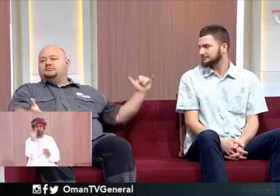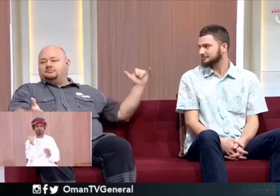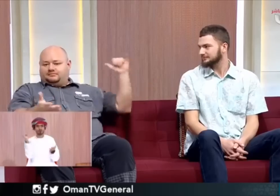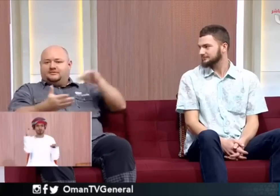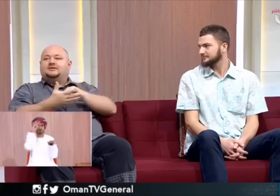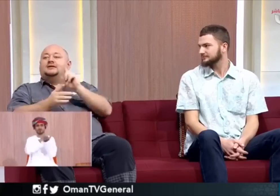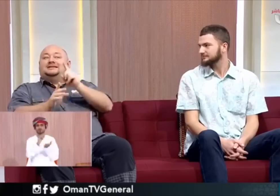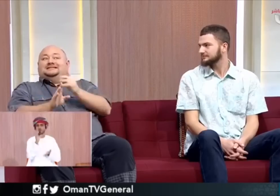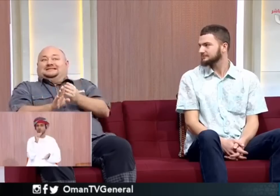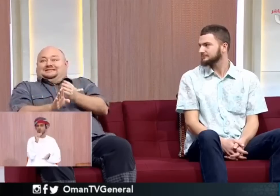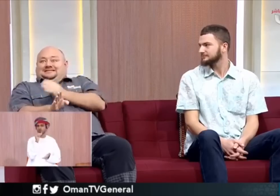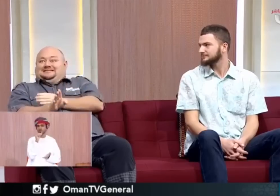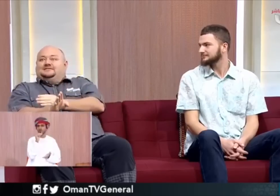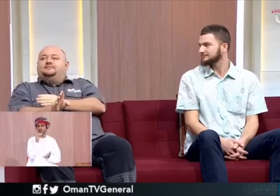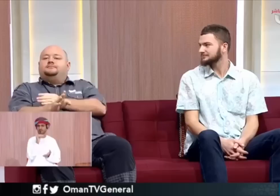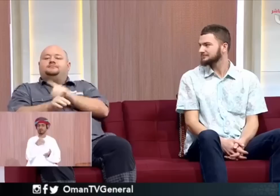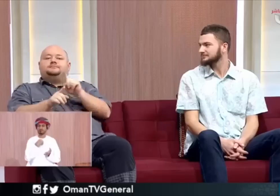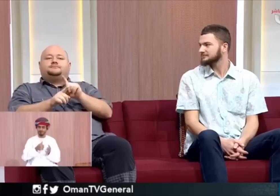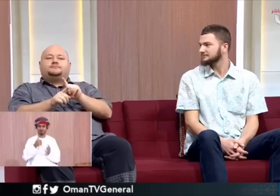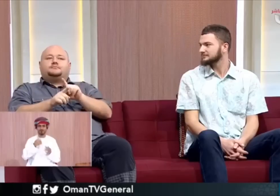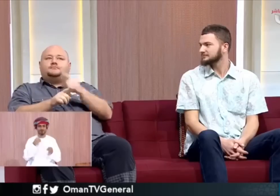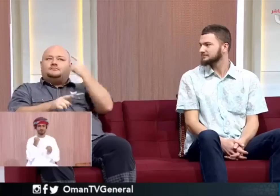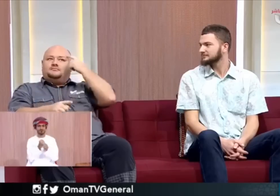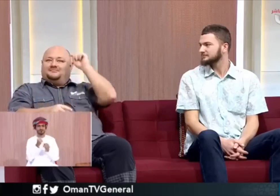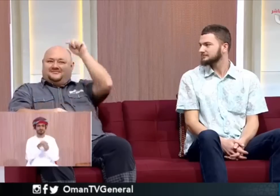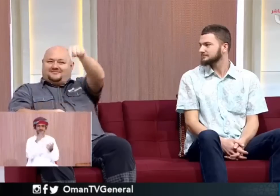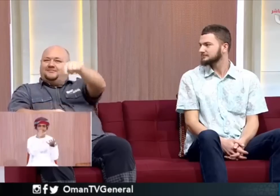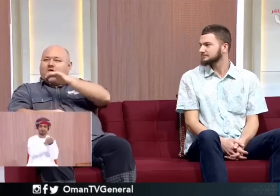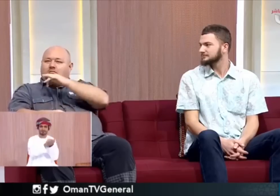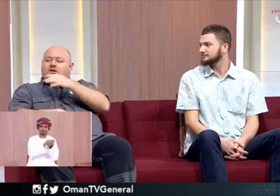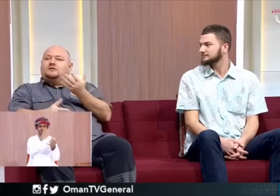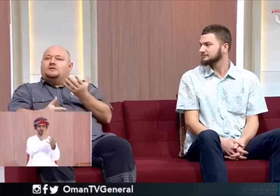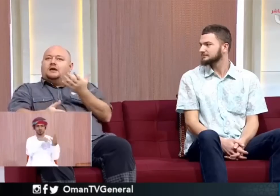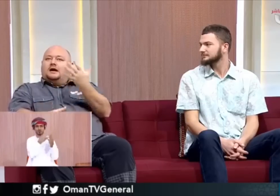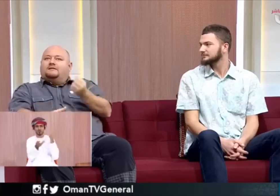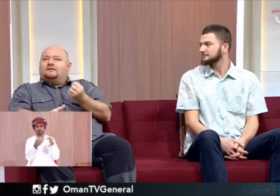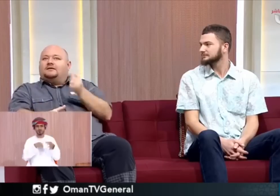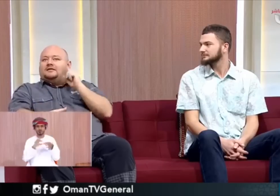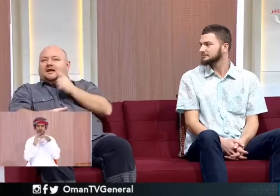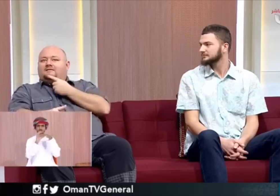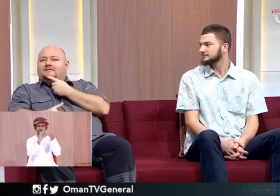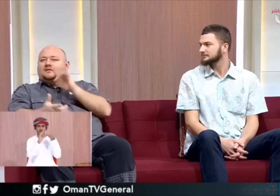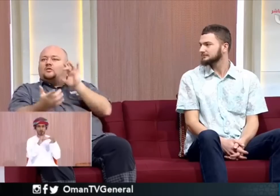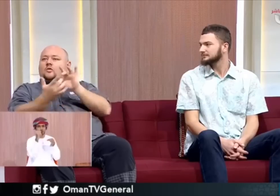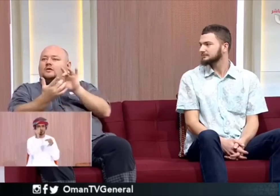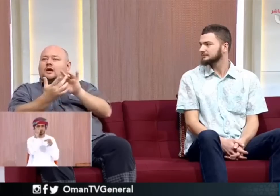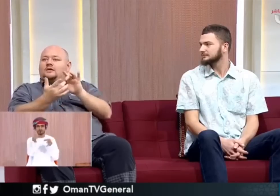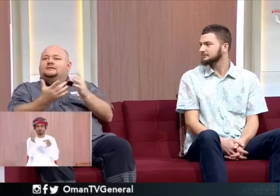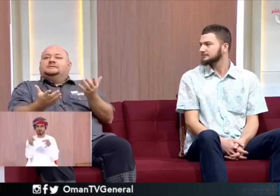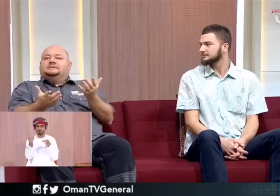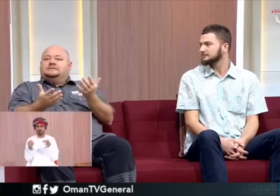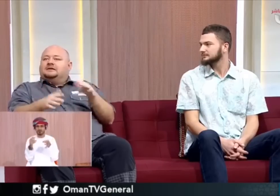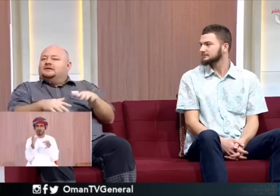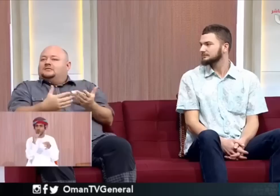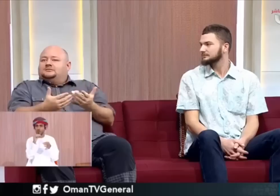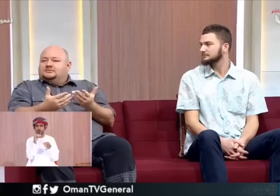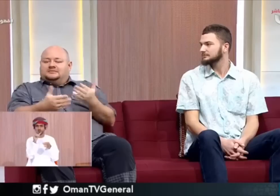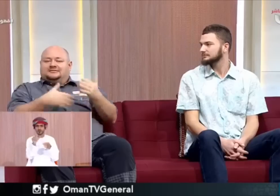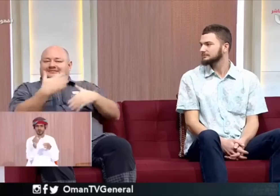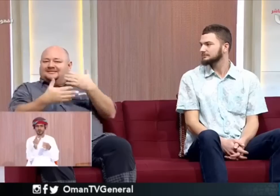عمان وبالفعل بدأنا عملية الحجز وصلنا إلى عمان بس كان عندنا